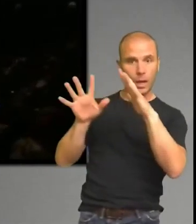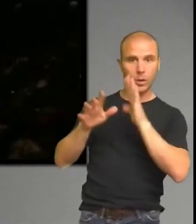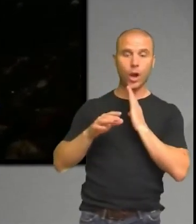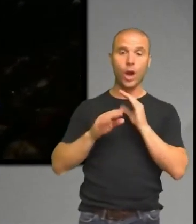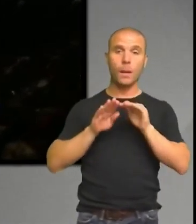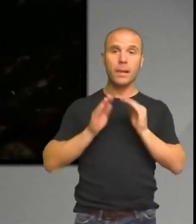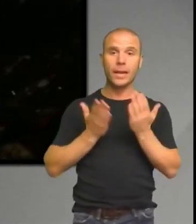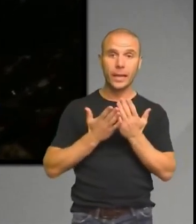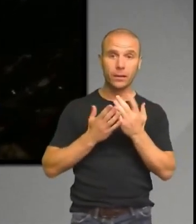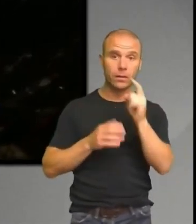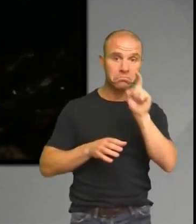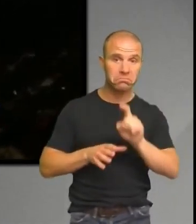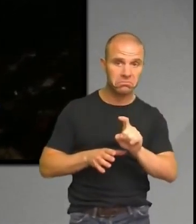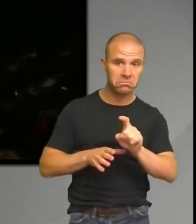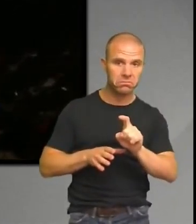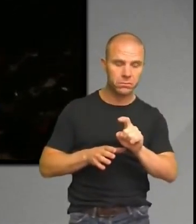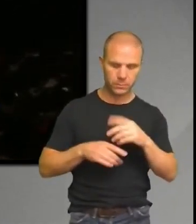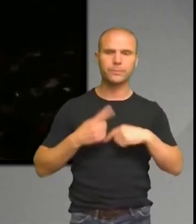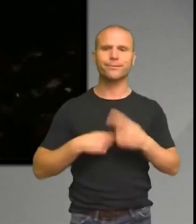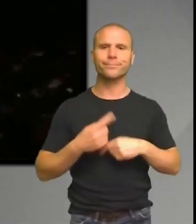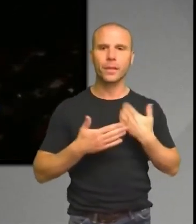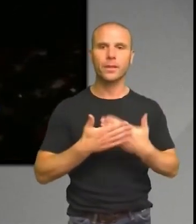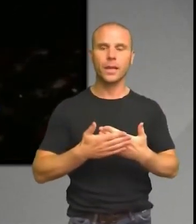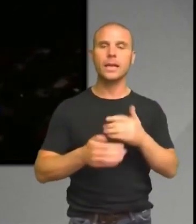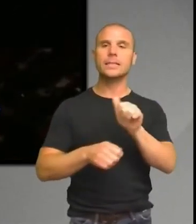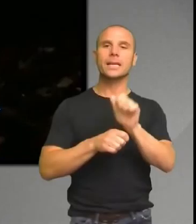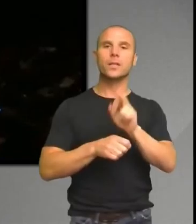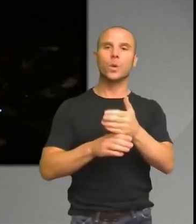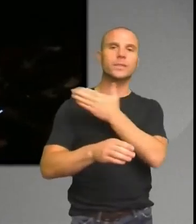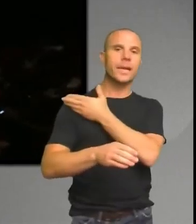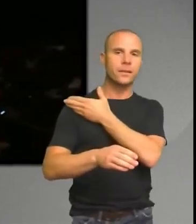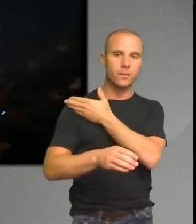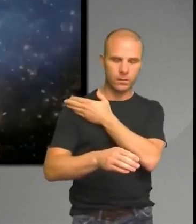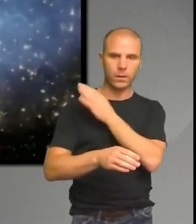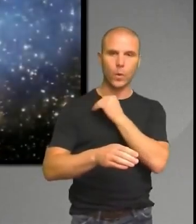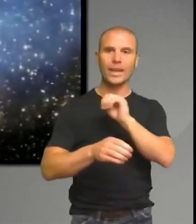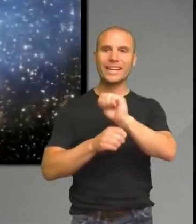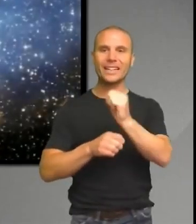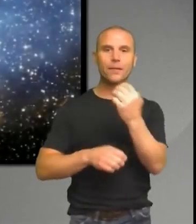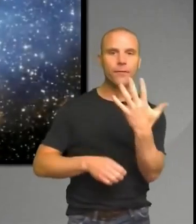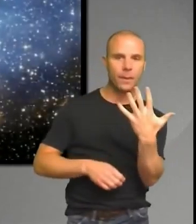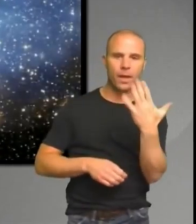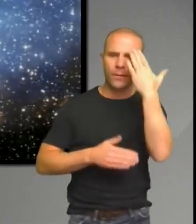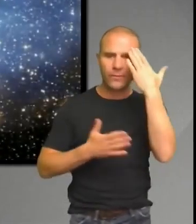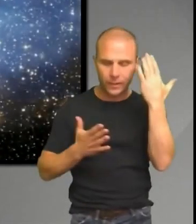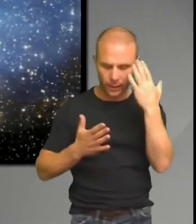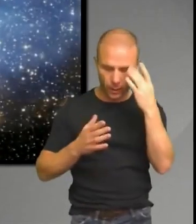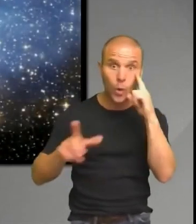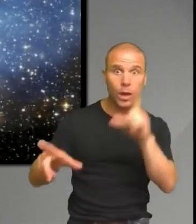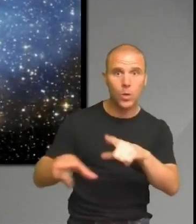Framtids för ungefär 16 år sedan var det ingen som visste. Men då år 1995 så var det två stycken sveitsiska astronomer som faktiskt